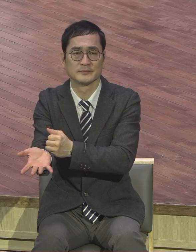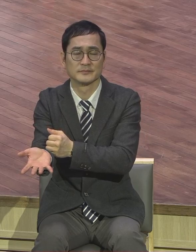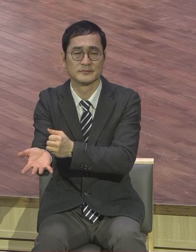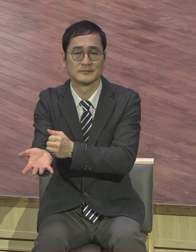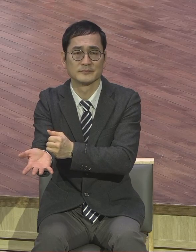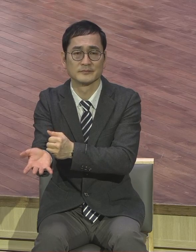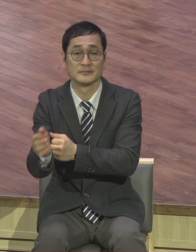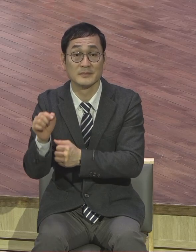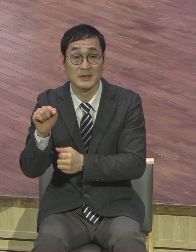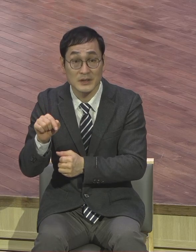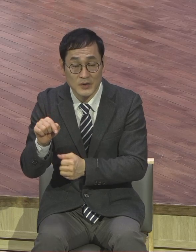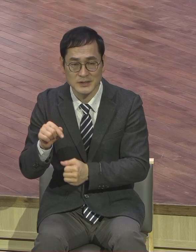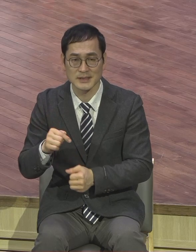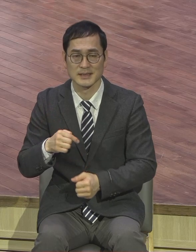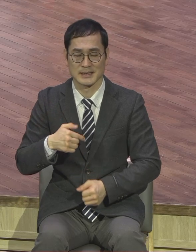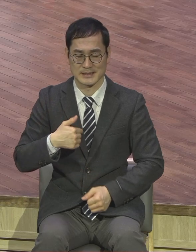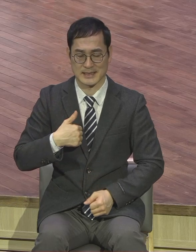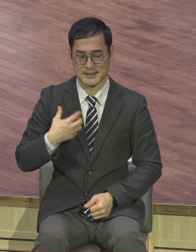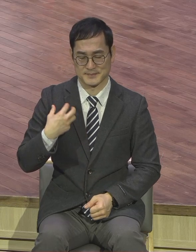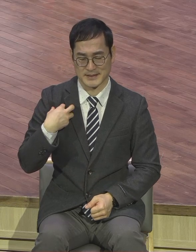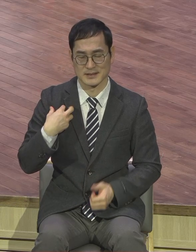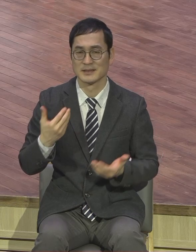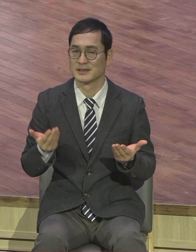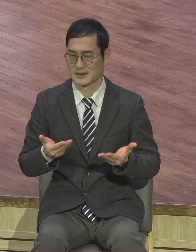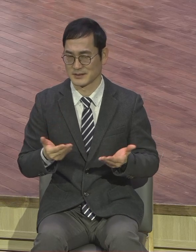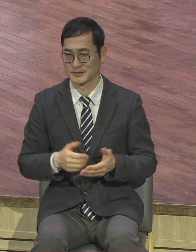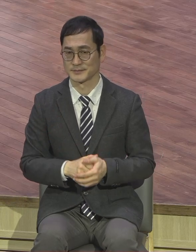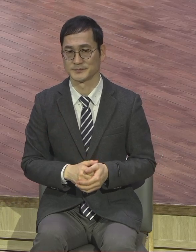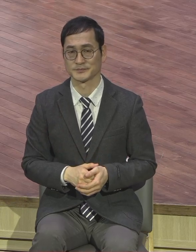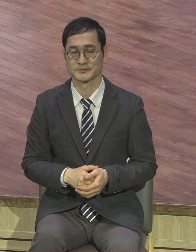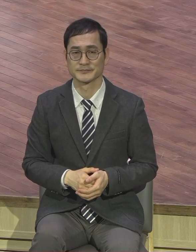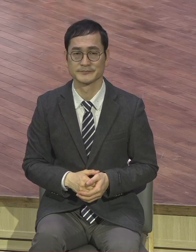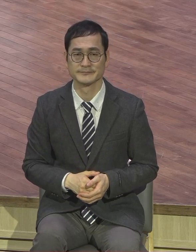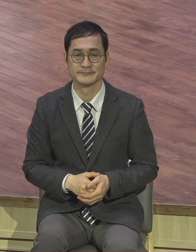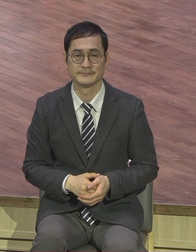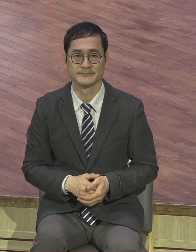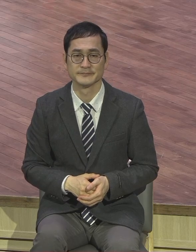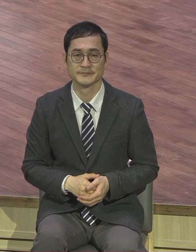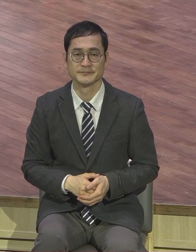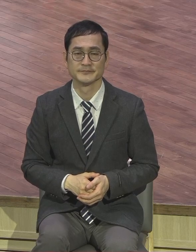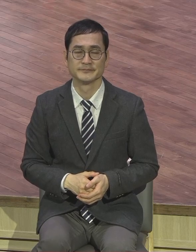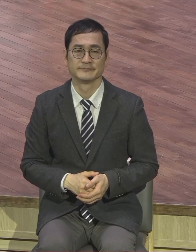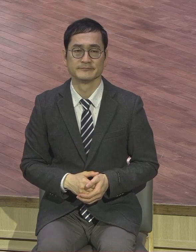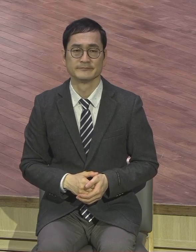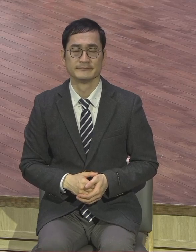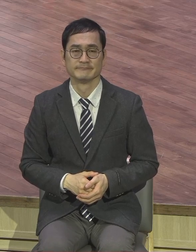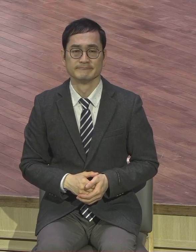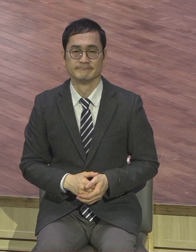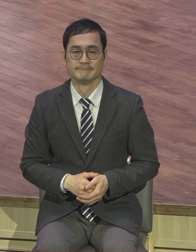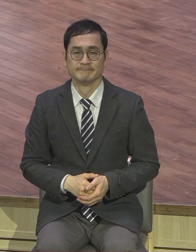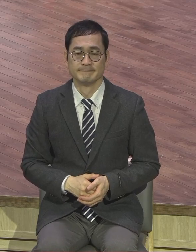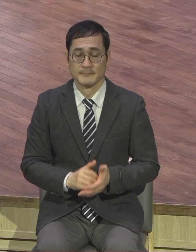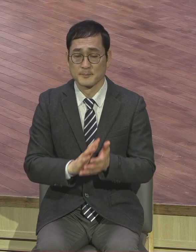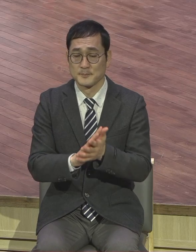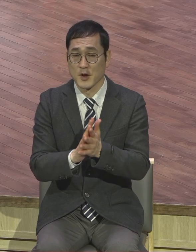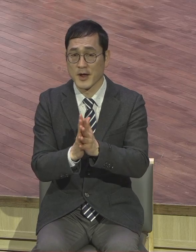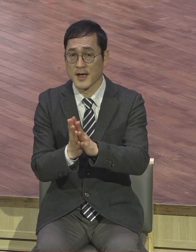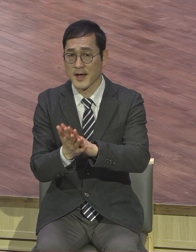그게 직분입니다. 직분. 다른 사람에게까지 복음에 영향을 입은 변화시키는 영적 수준. 그래서 자라는